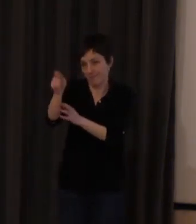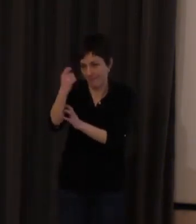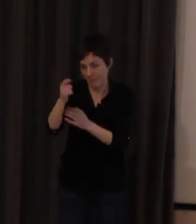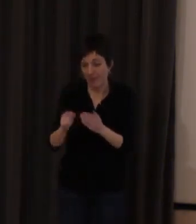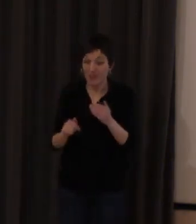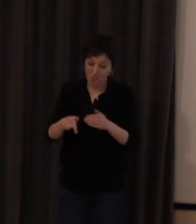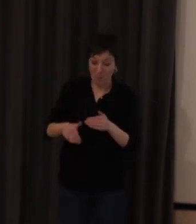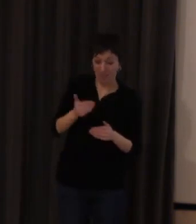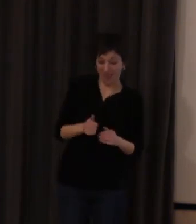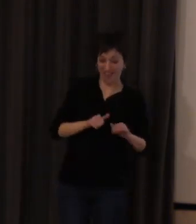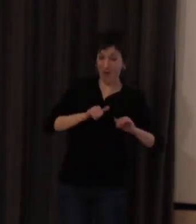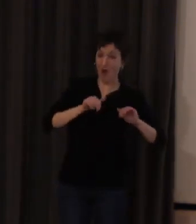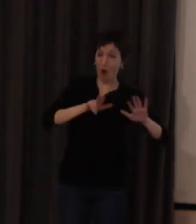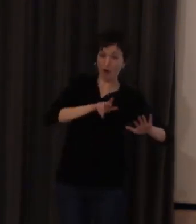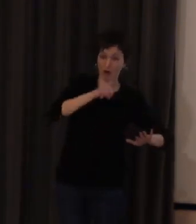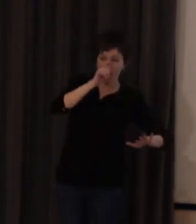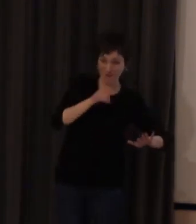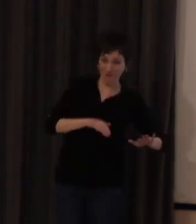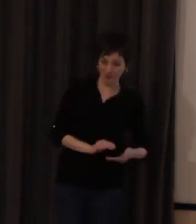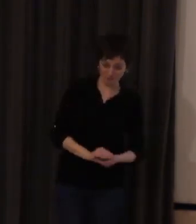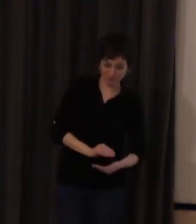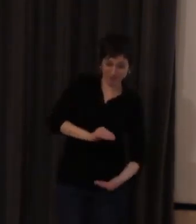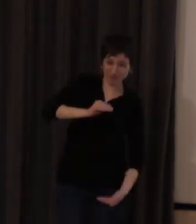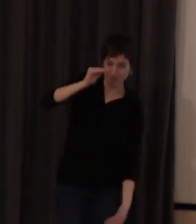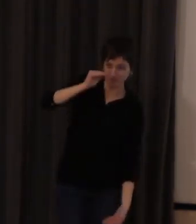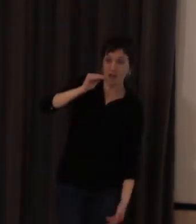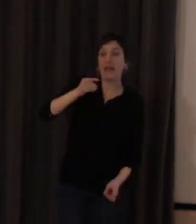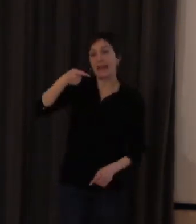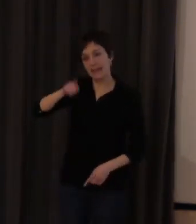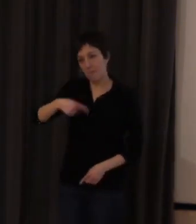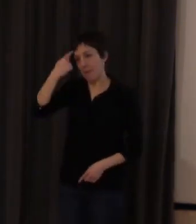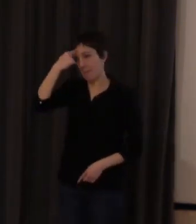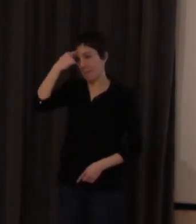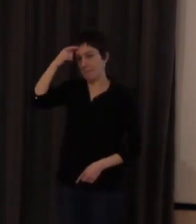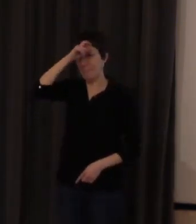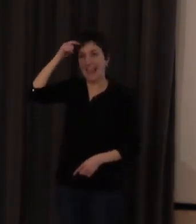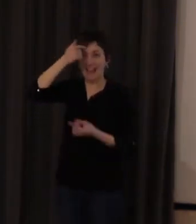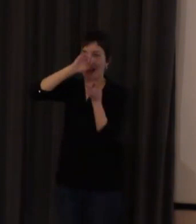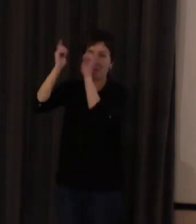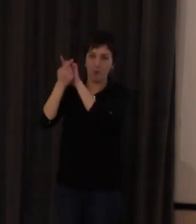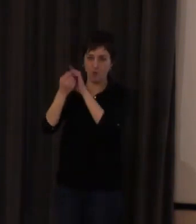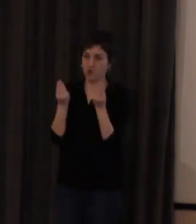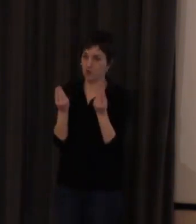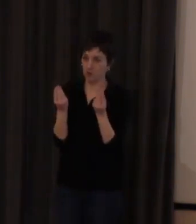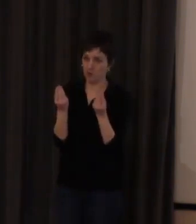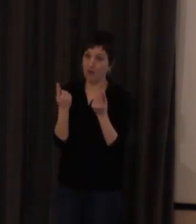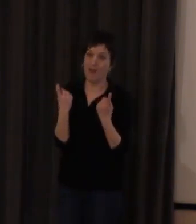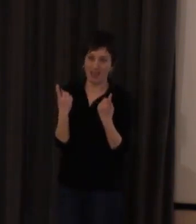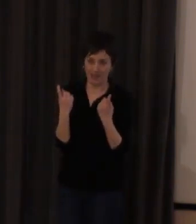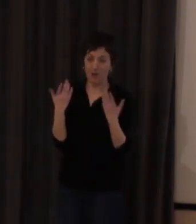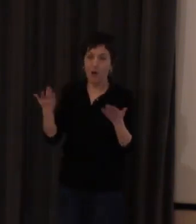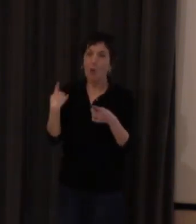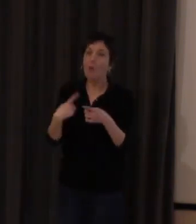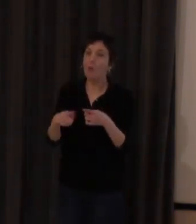año desde bien pequeños y cambiar muchas muchas muchas mentalidades ¿por qué? porque a ver